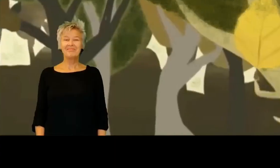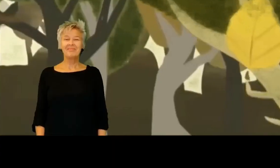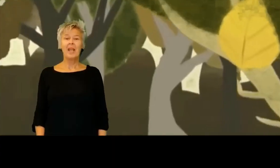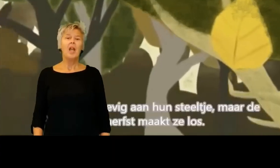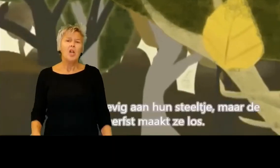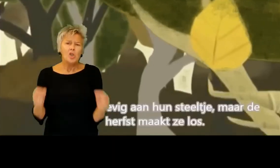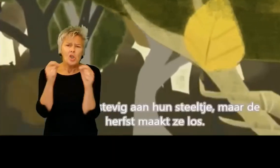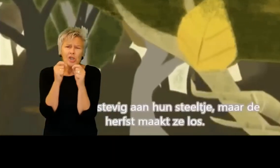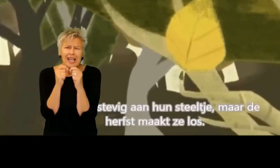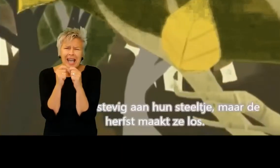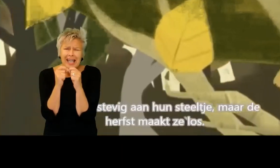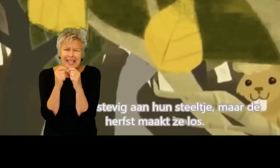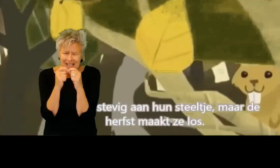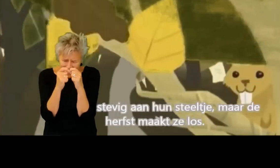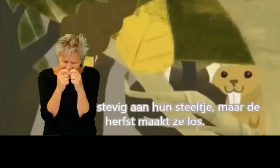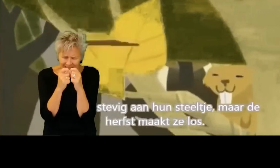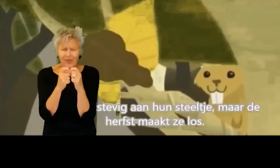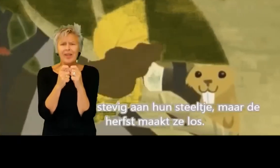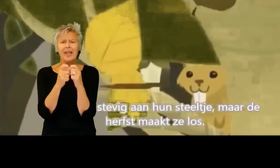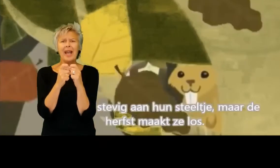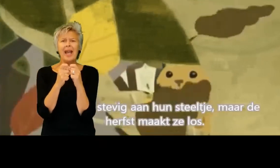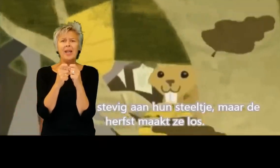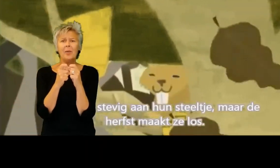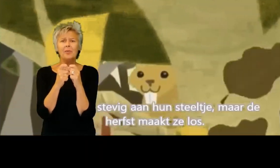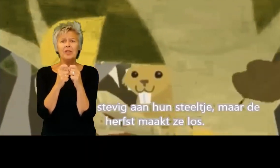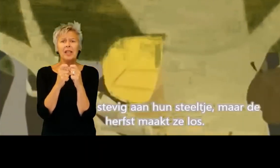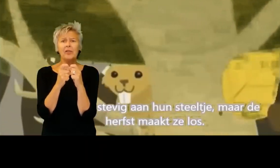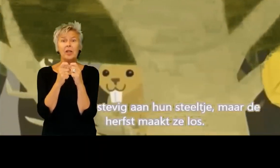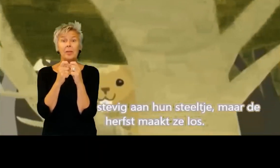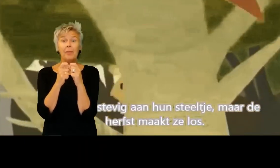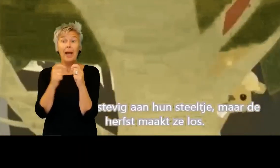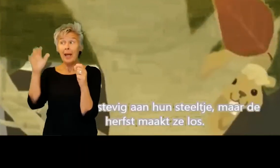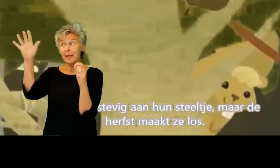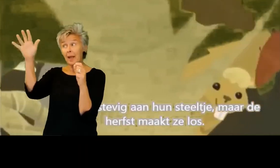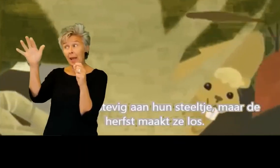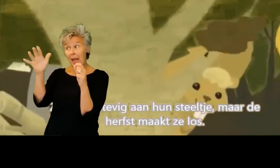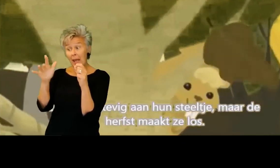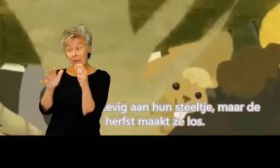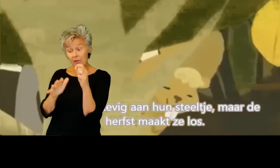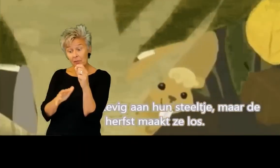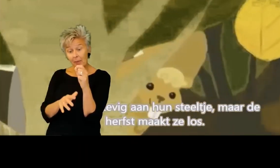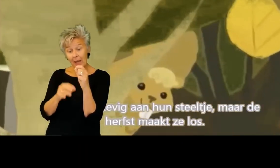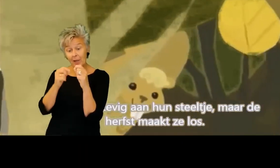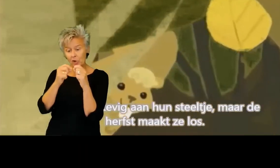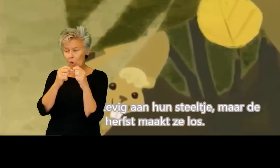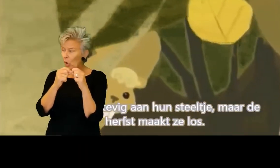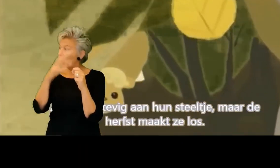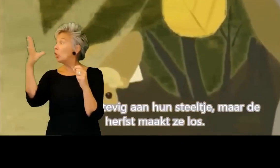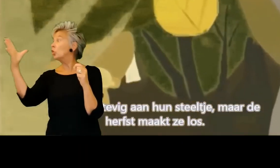Ze zaten stevig aan een steeltje, maar de herfst maakt ze los.